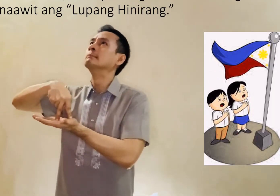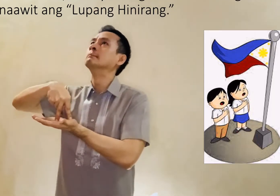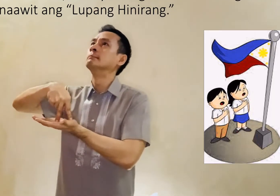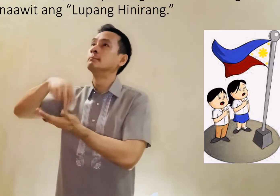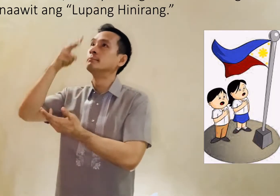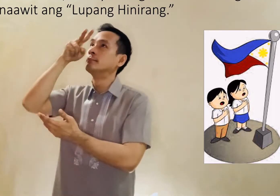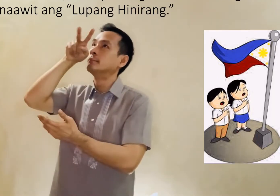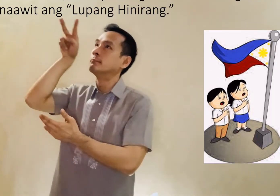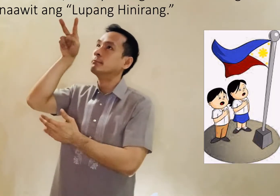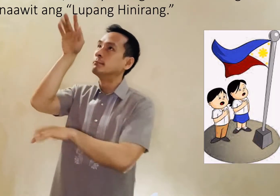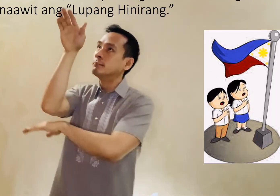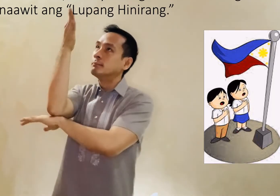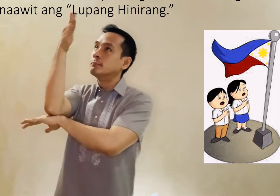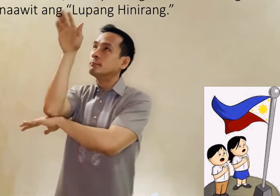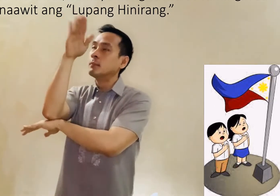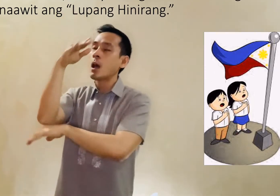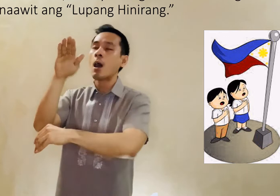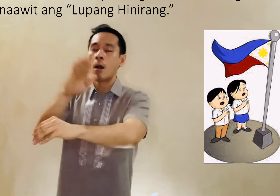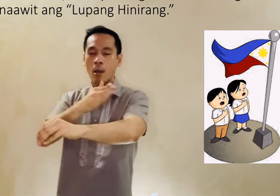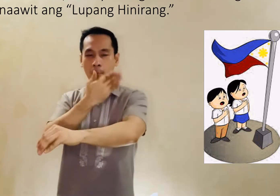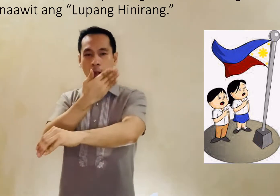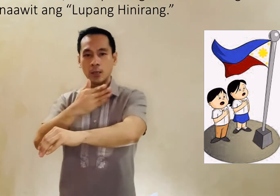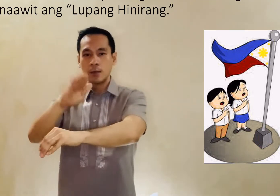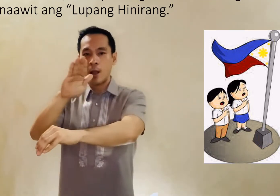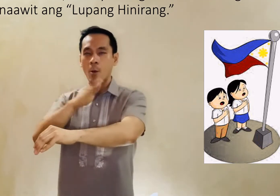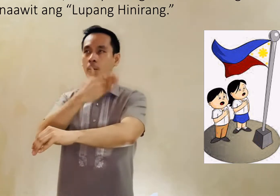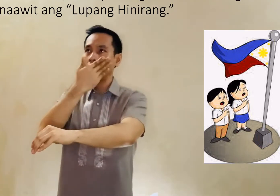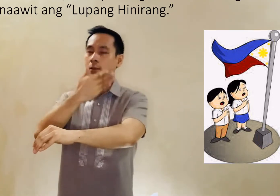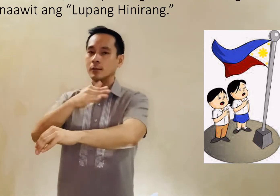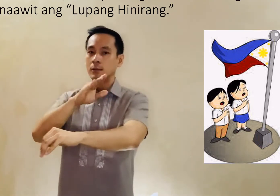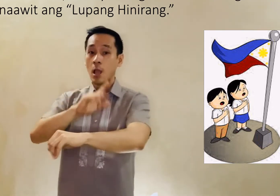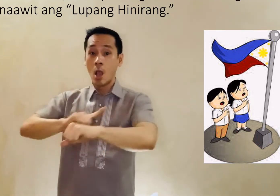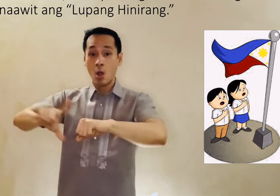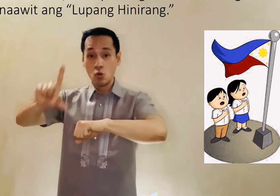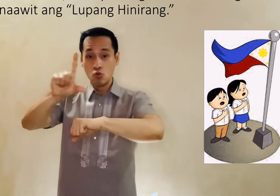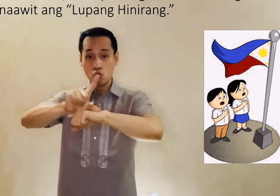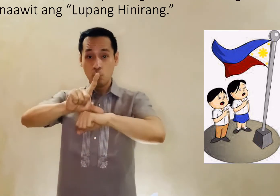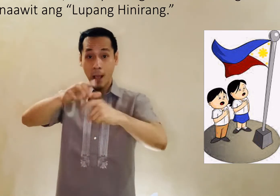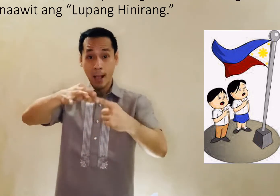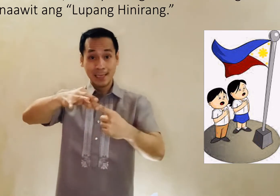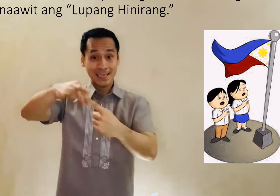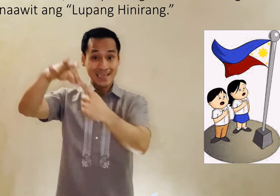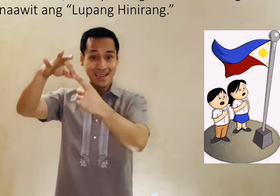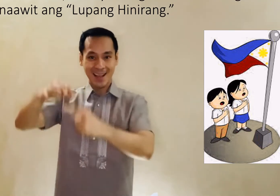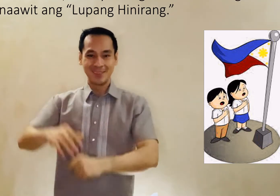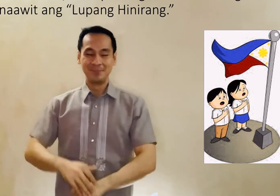at tumingin sa watawat habang inaawit ang lupang hinirang.